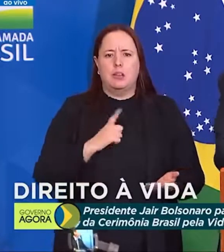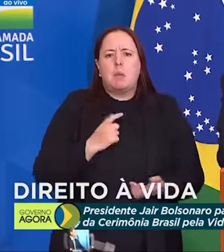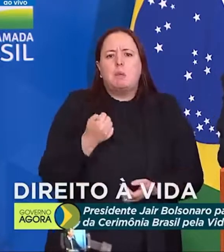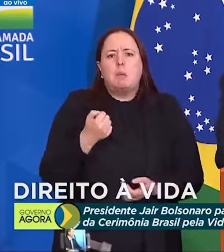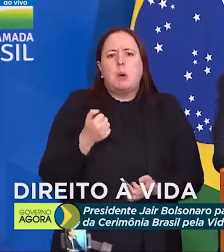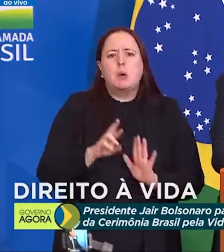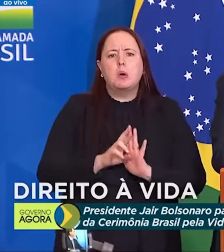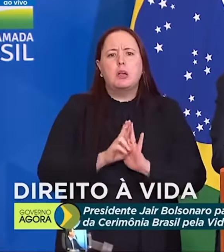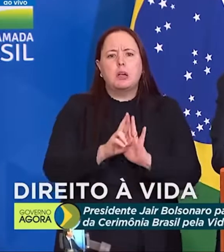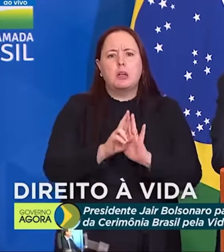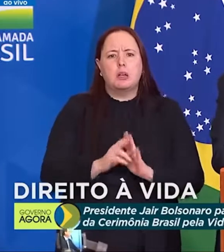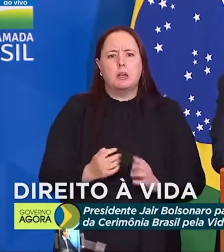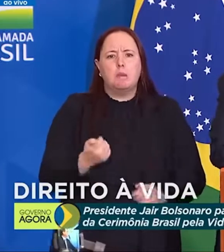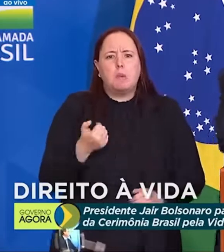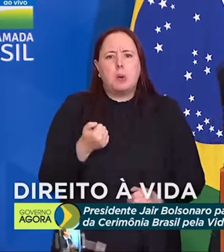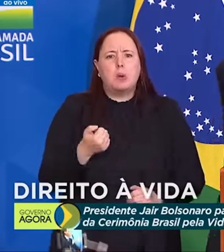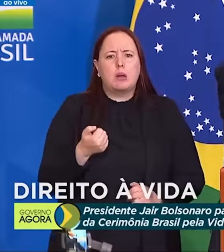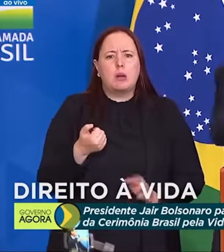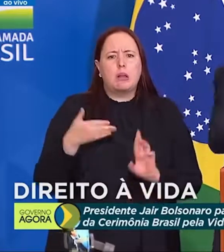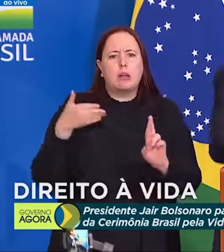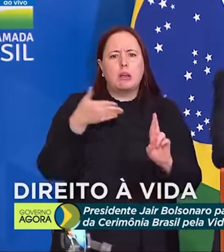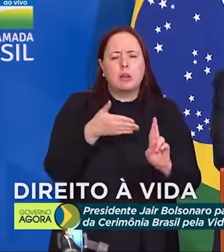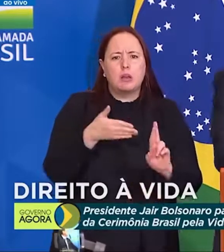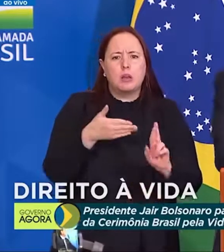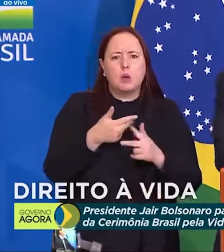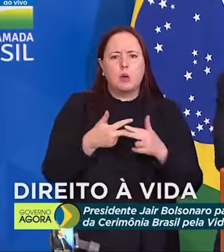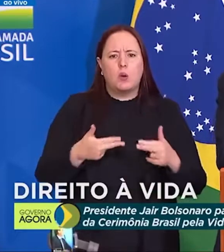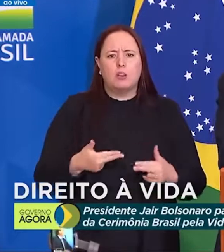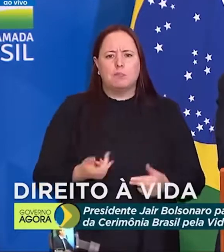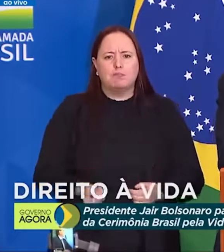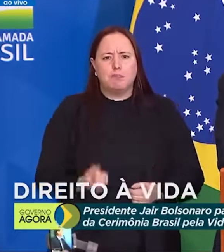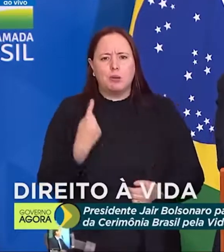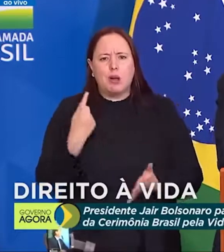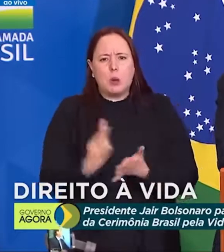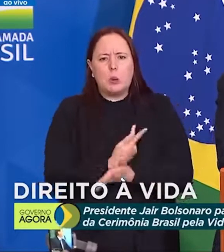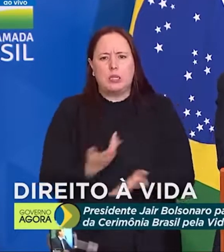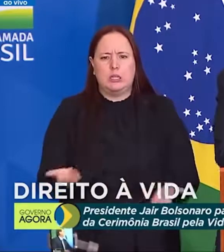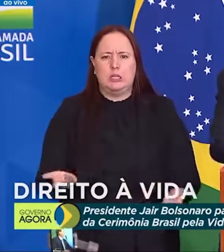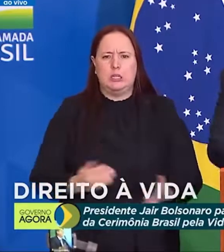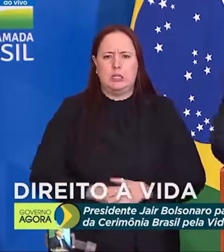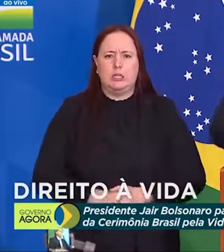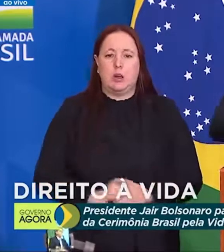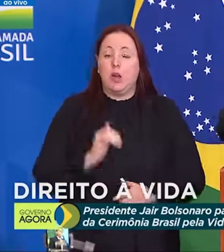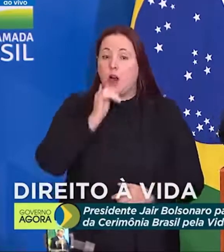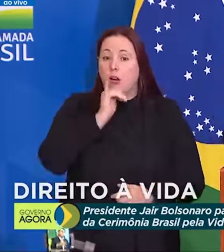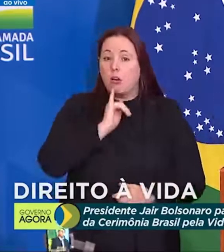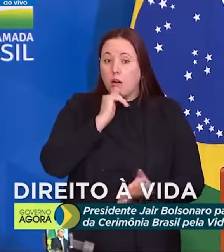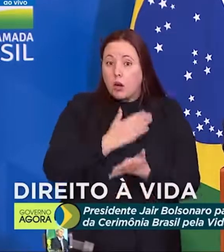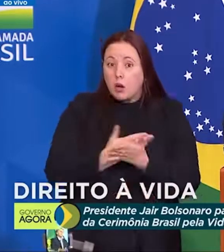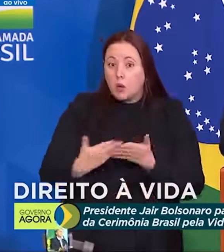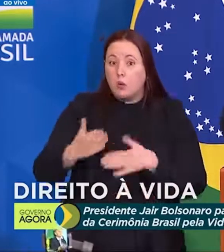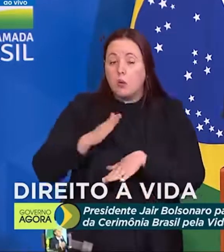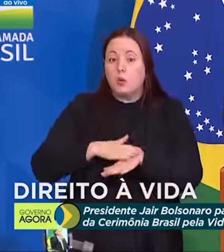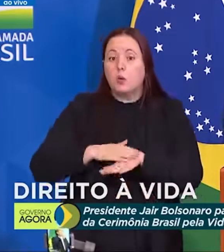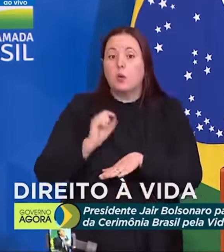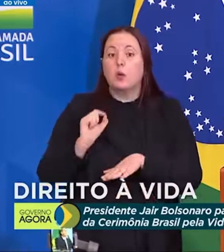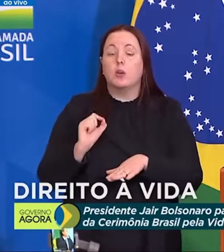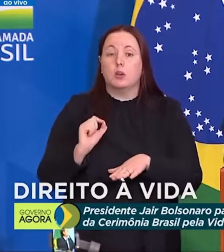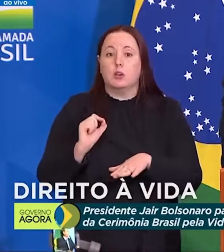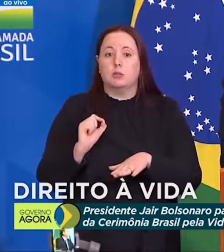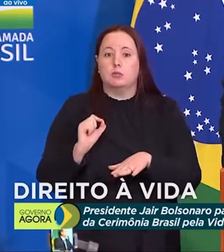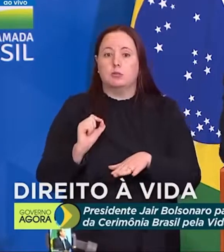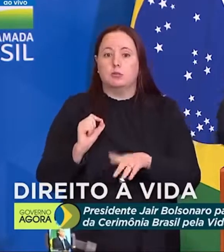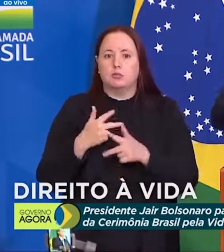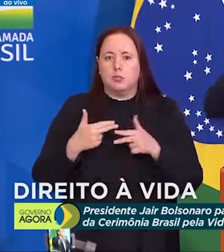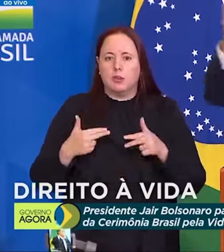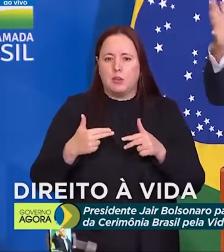representantes. as coisas mais absurdas acontecem. Como, por exemplo, começamos a fazer um contorno numa